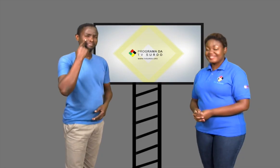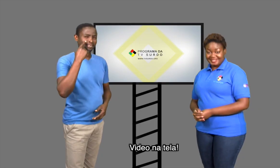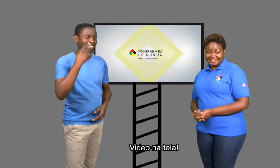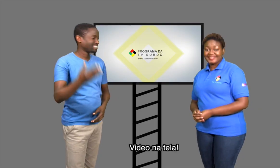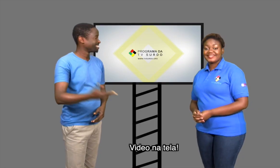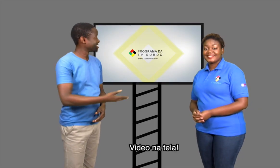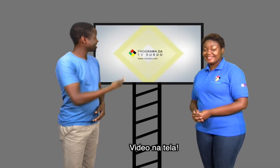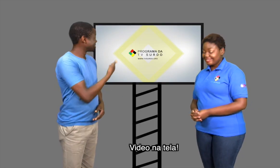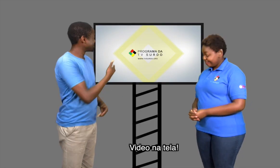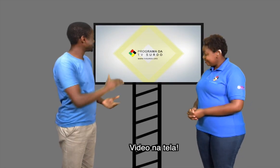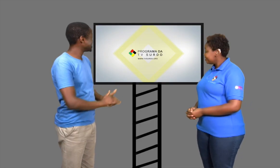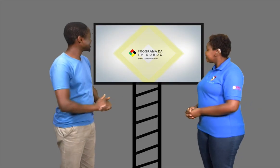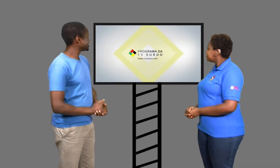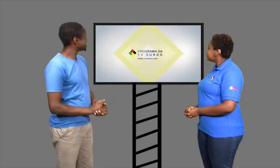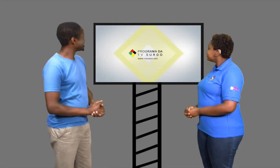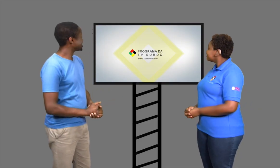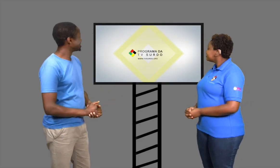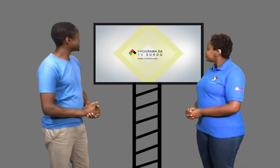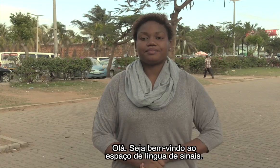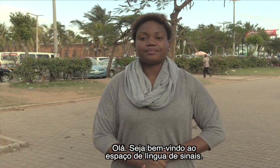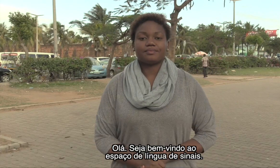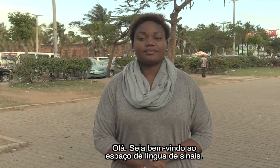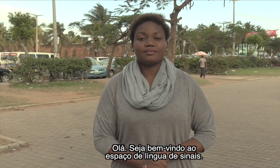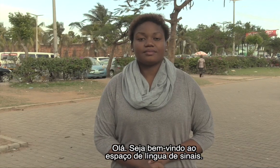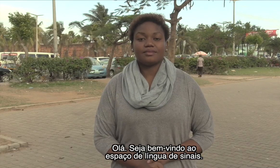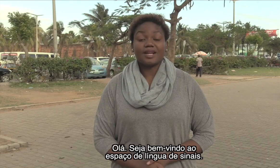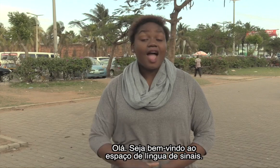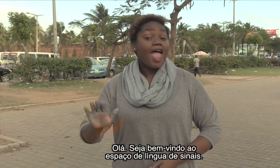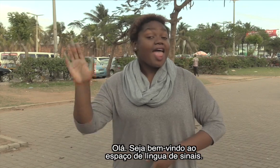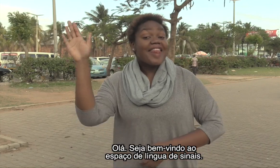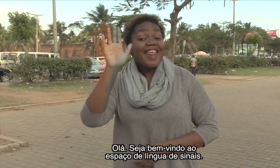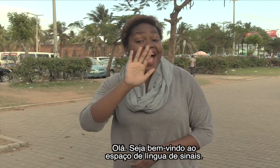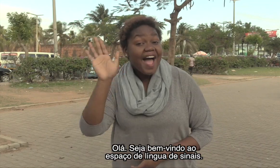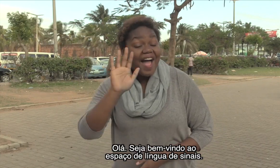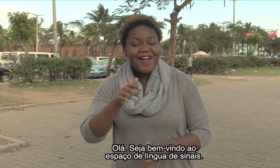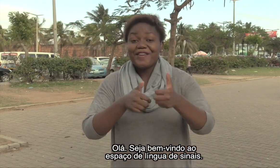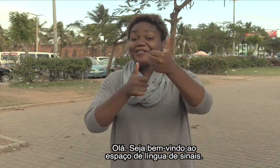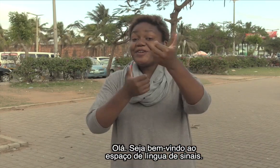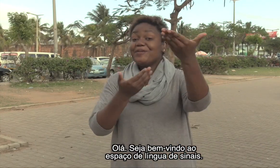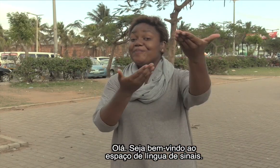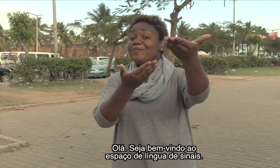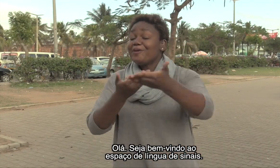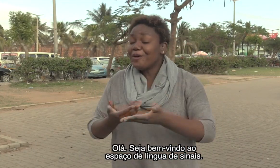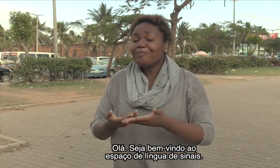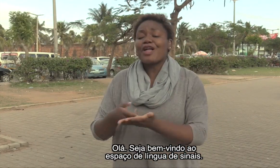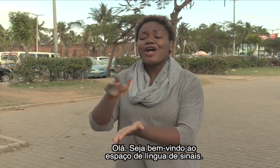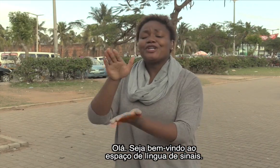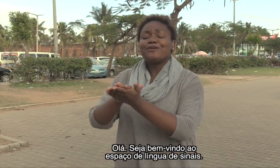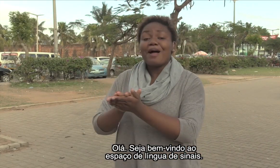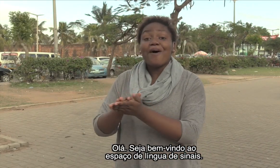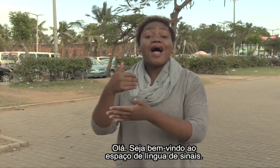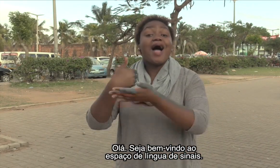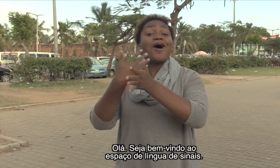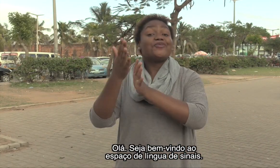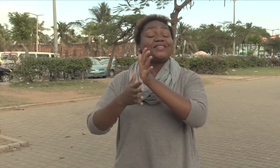Vídeo na tela. Olá. Seja bem-vindo ao espaço de Língua de Sinais.